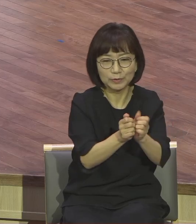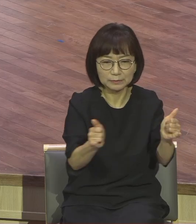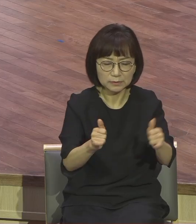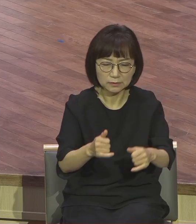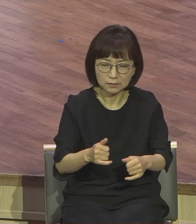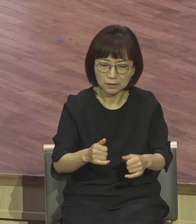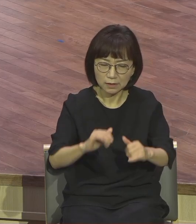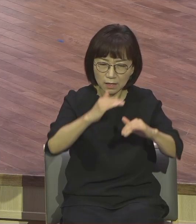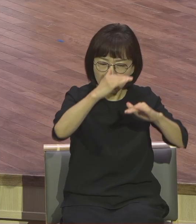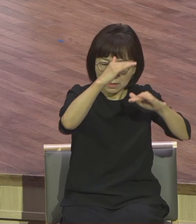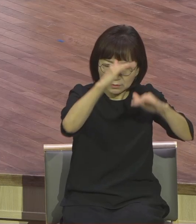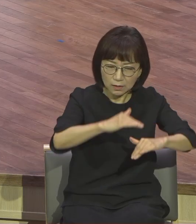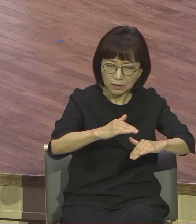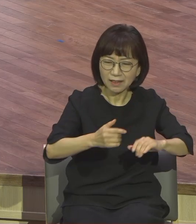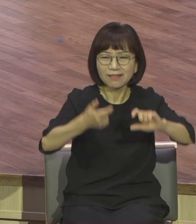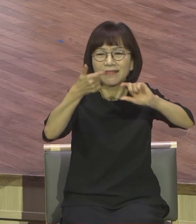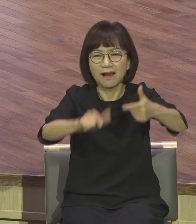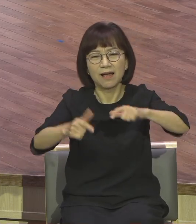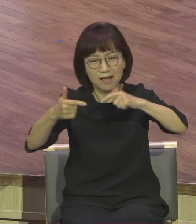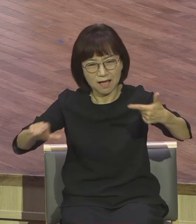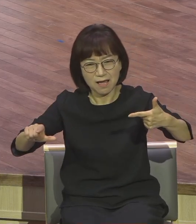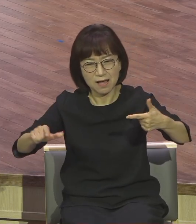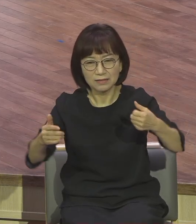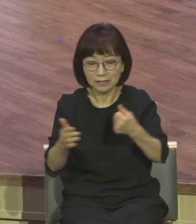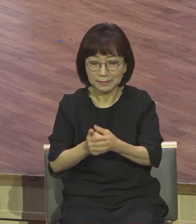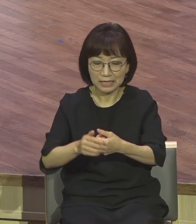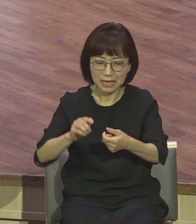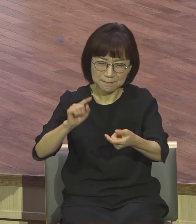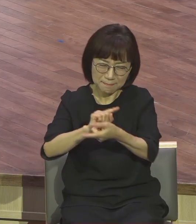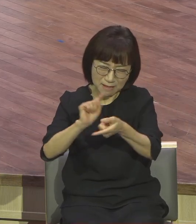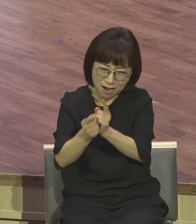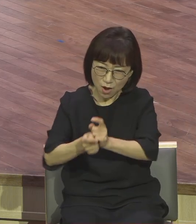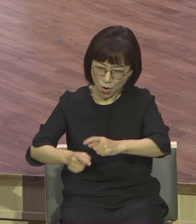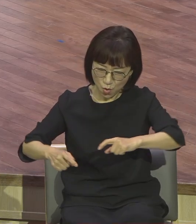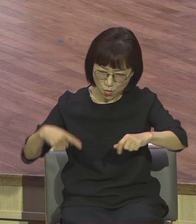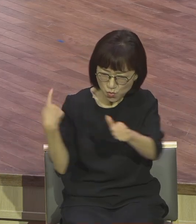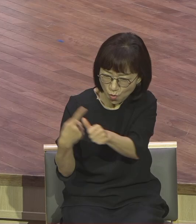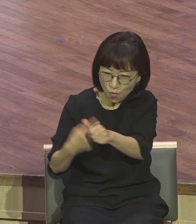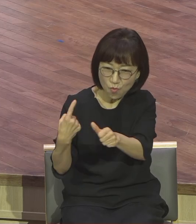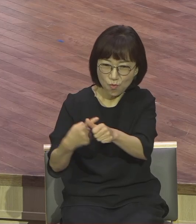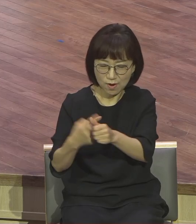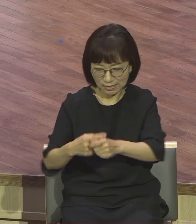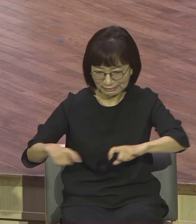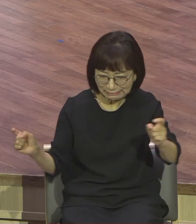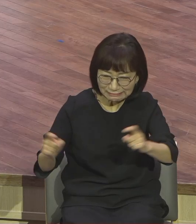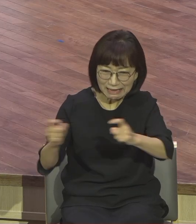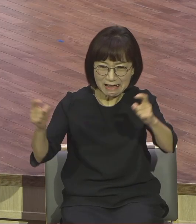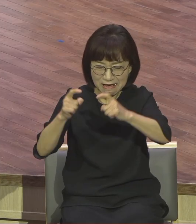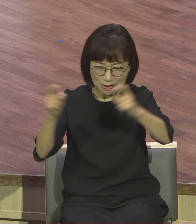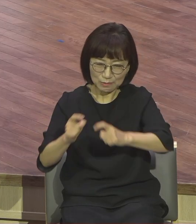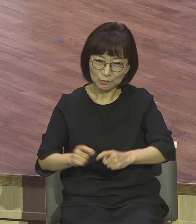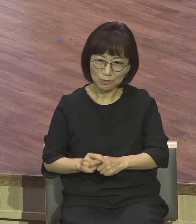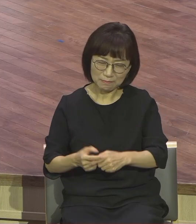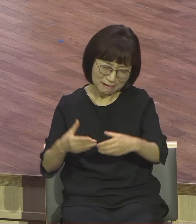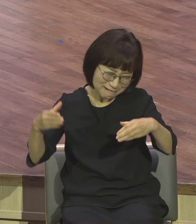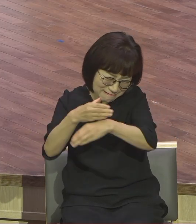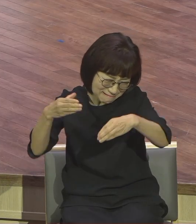평상시에는 서로 비방하고 서로 경쟁하는 그런 사이였습니다. 때로는 아주